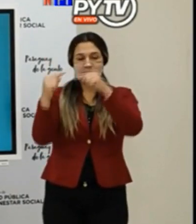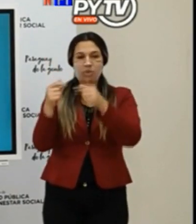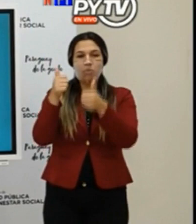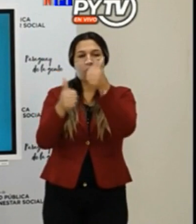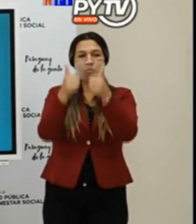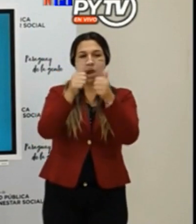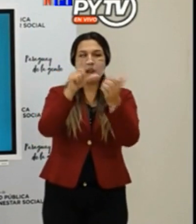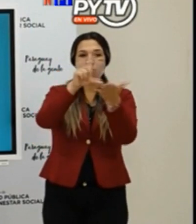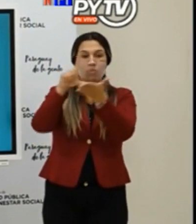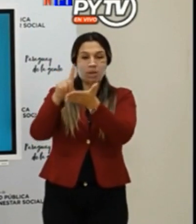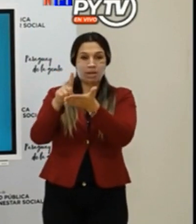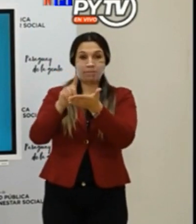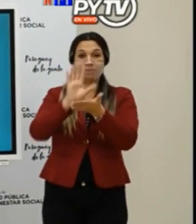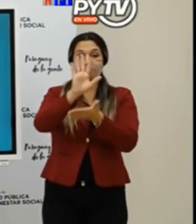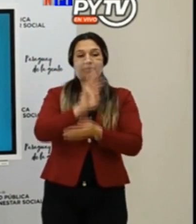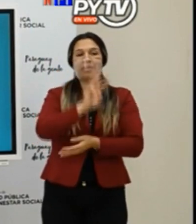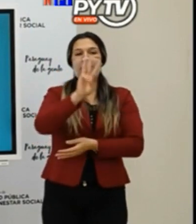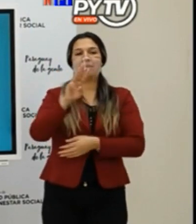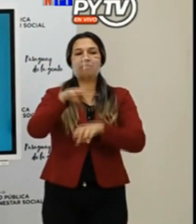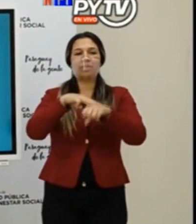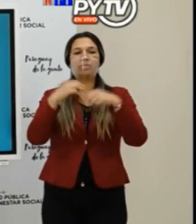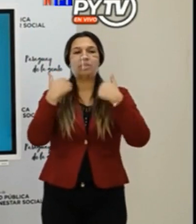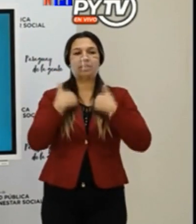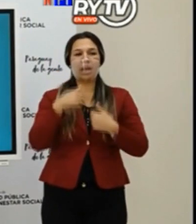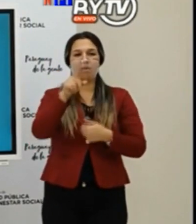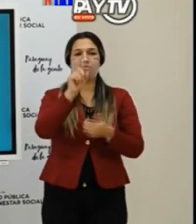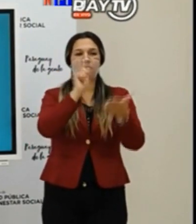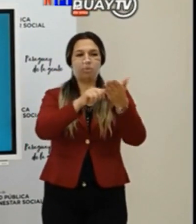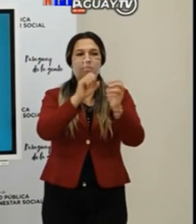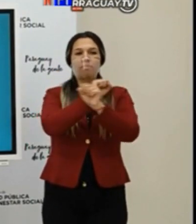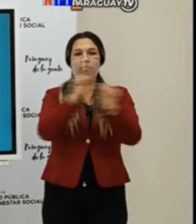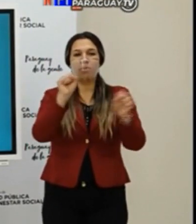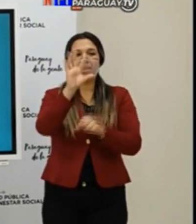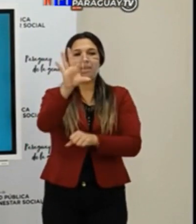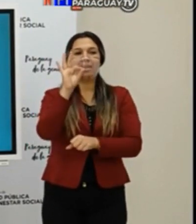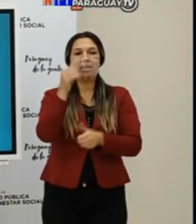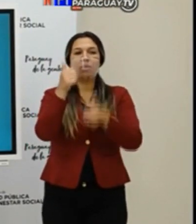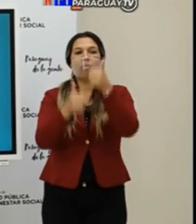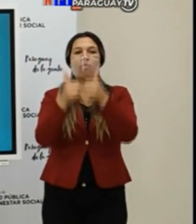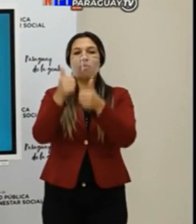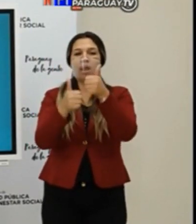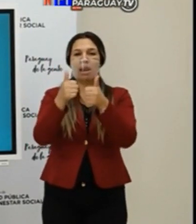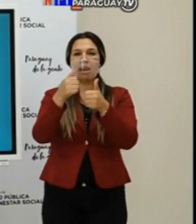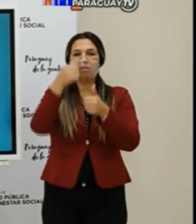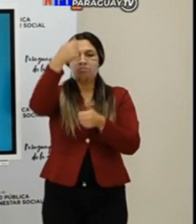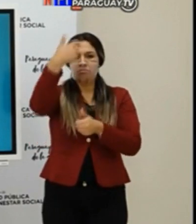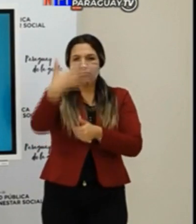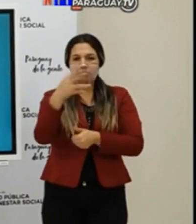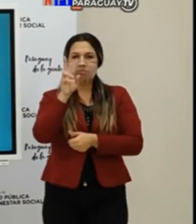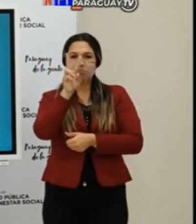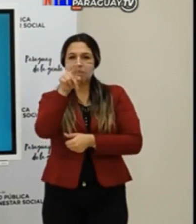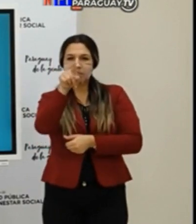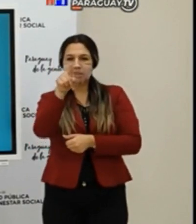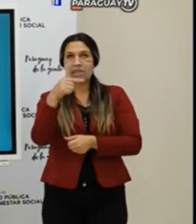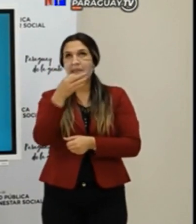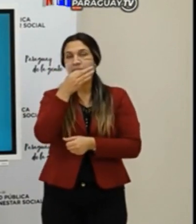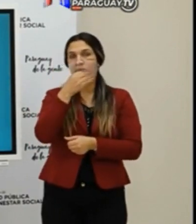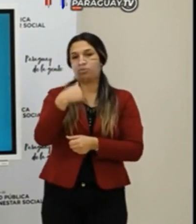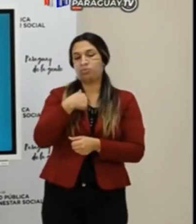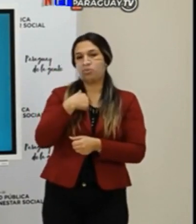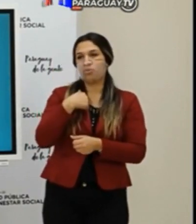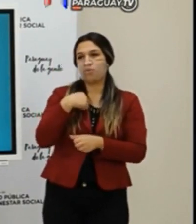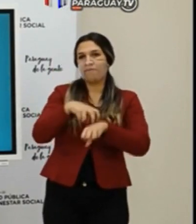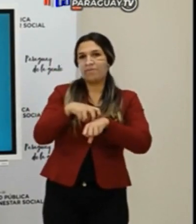cuáles son esos distritos. En la página también, que es interactiva, vos podés elegir el departamento y ver qué distrito. Es decir, yo soy